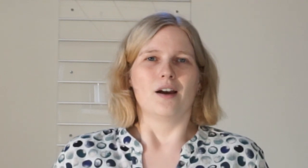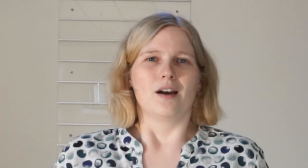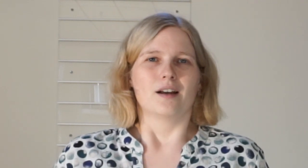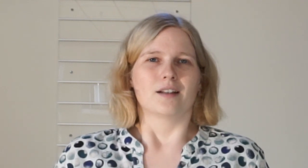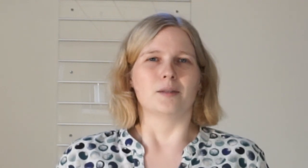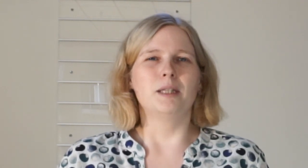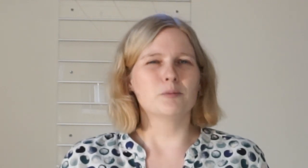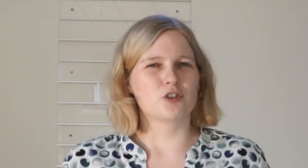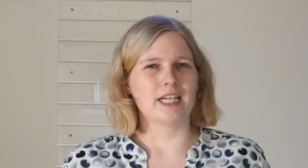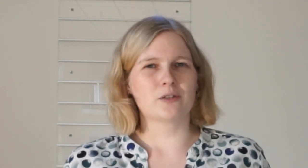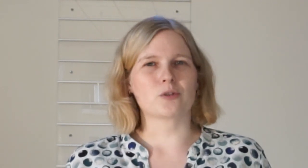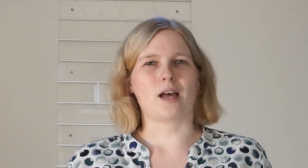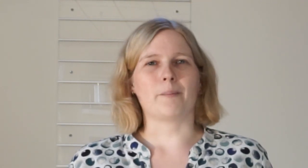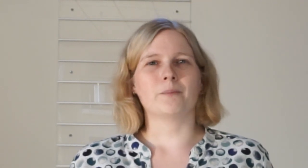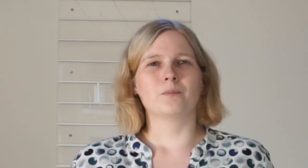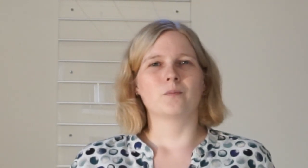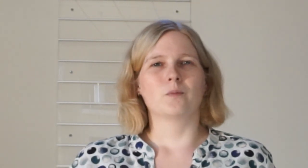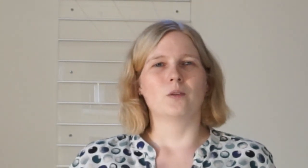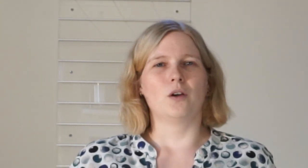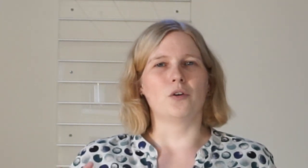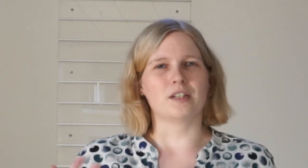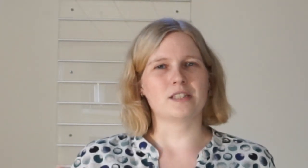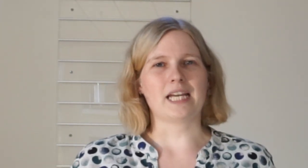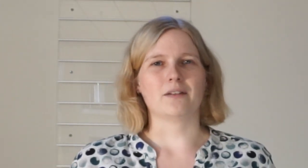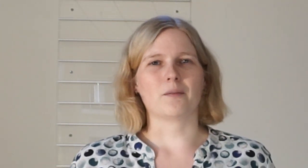Sie blieben stehen zusammen und erzählten.